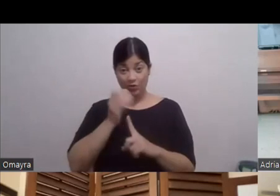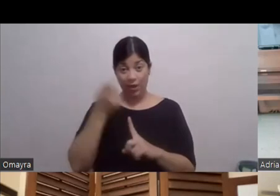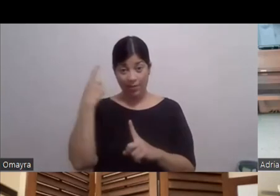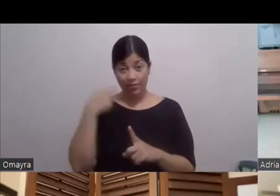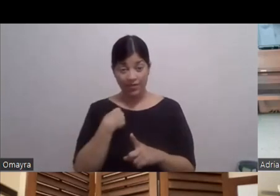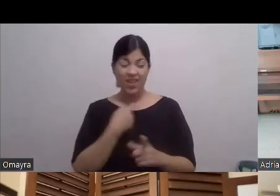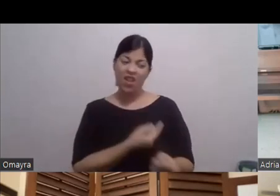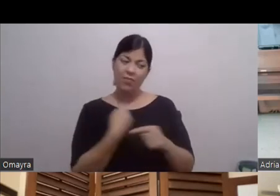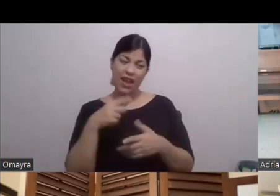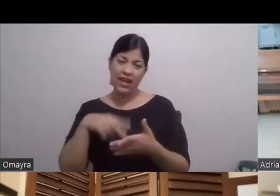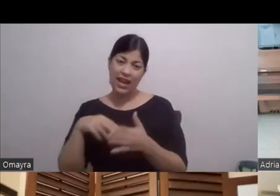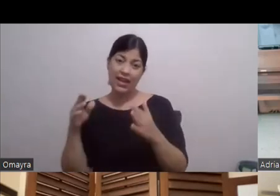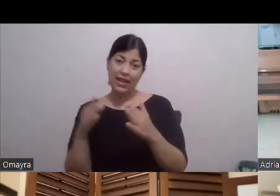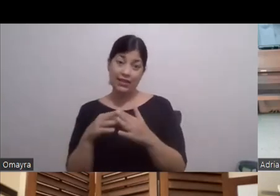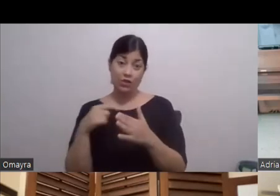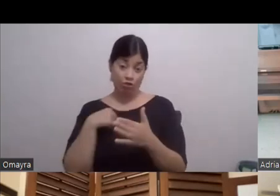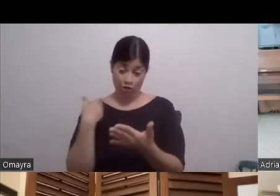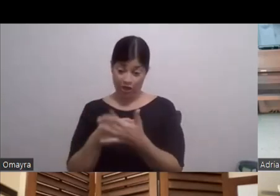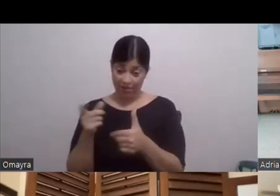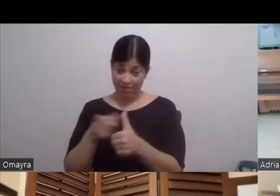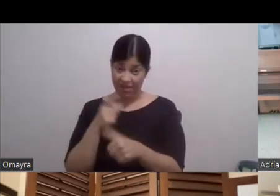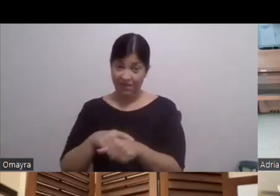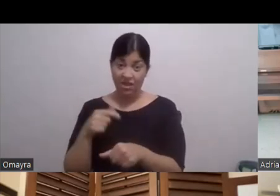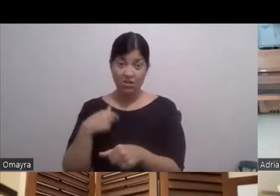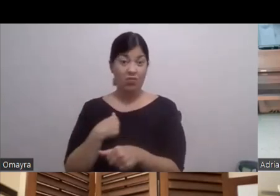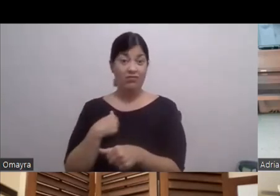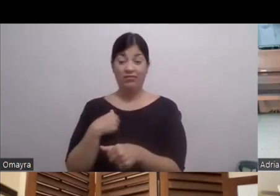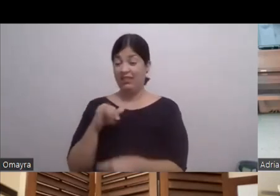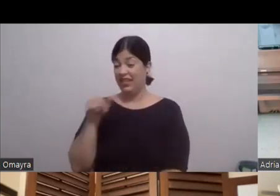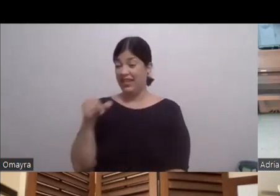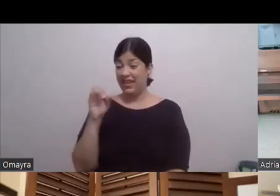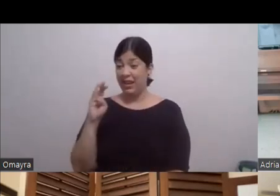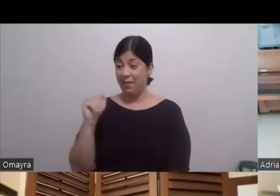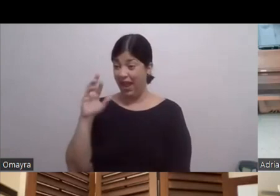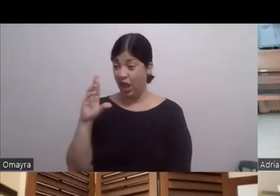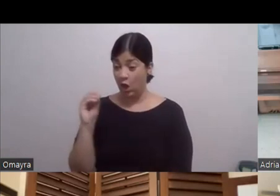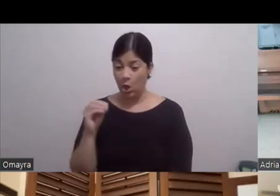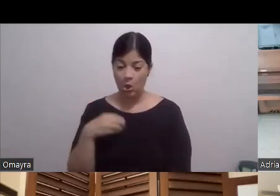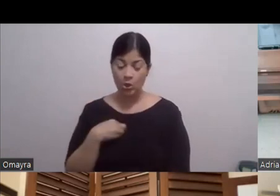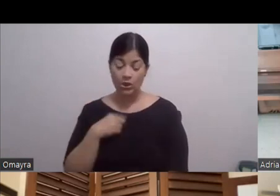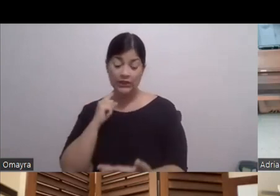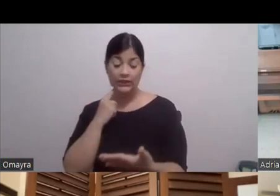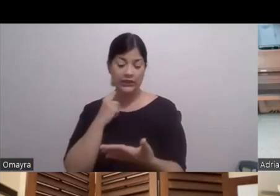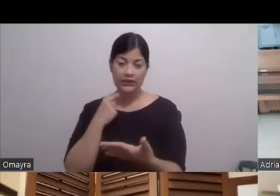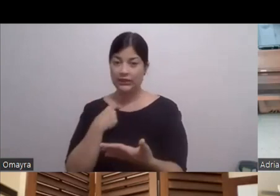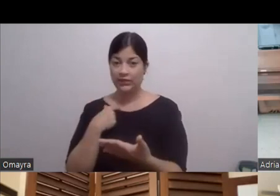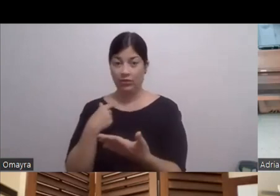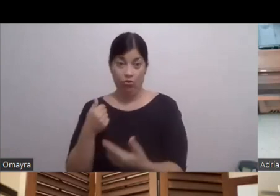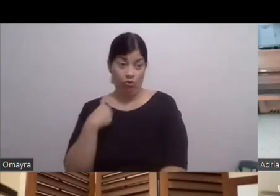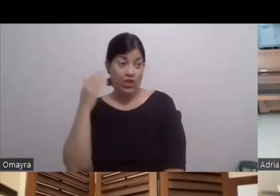Que yo recuerdo Que yo llegué a leer La primera vez Bien jíbaro Bien jíbaro No, no, no Yo no lo quiero así A pesar de que Yo sé que en esa época Se hablaba de esa manera Pero yo Lo voy a